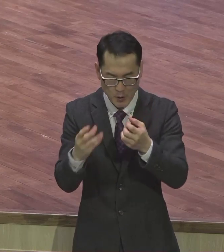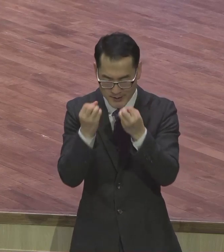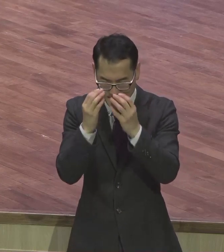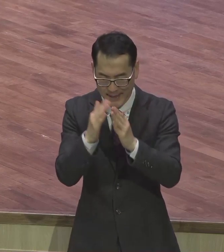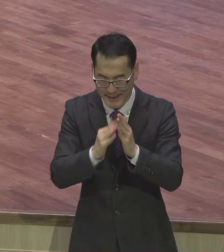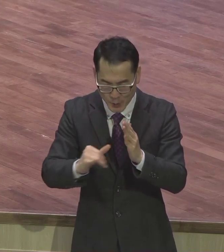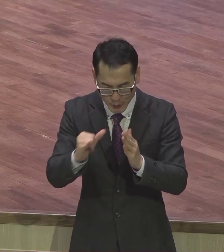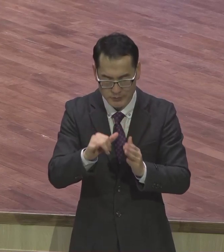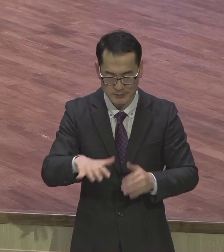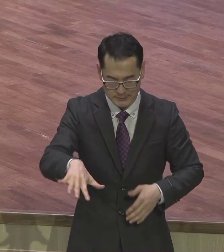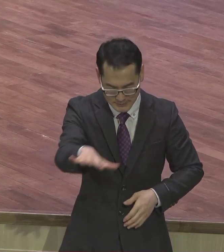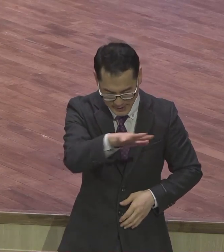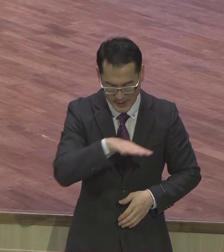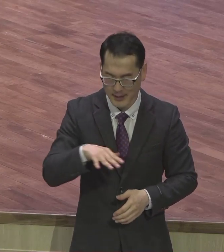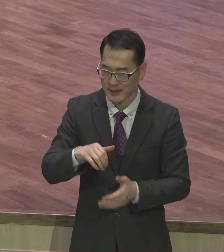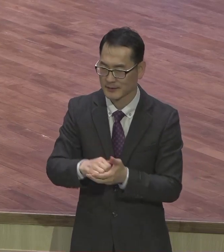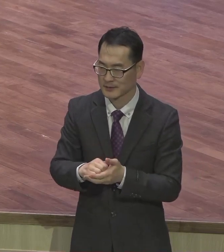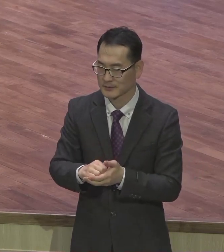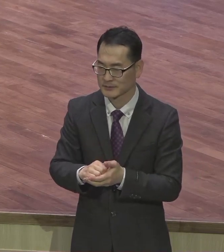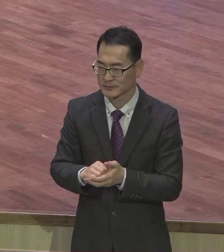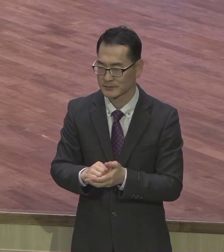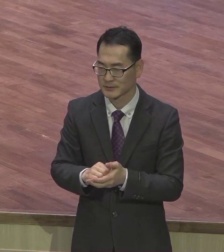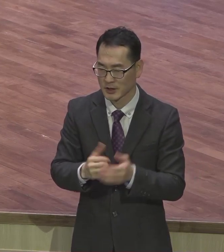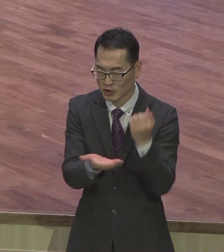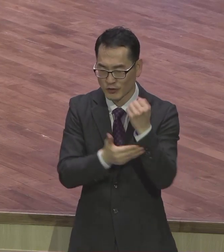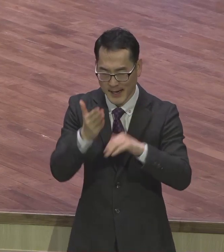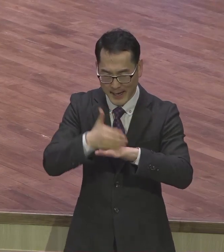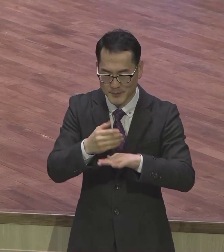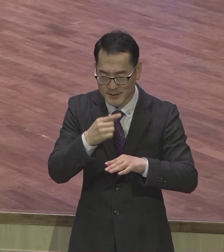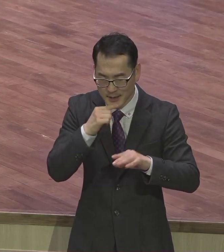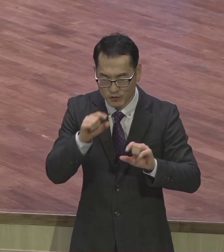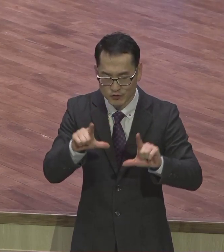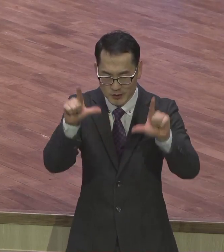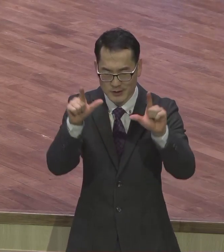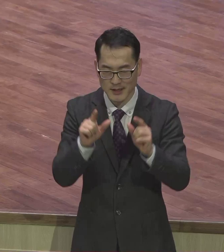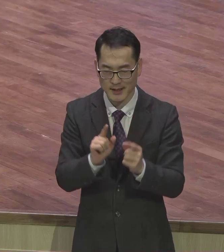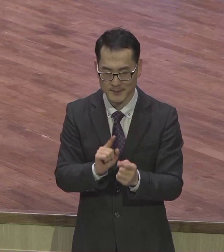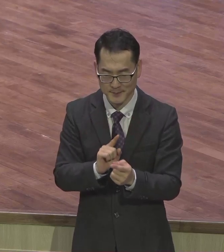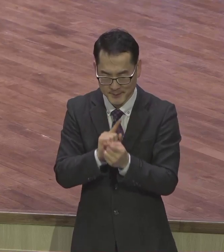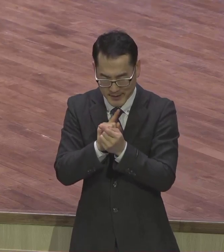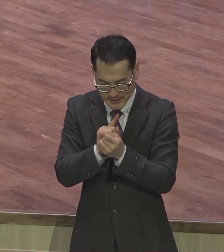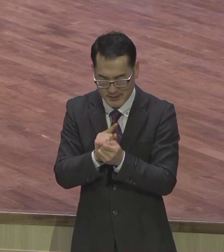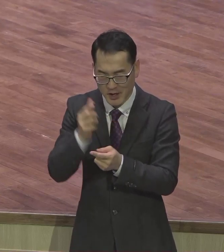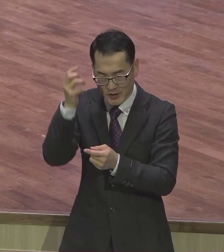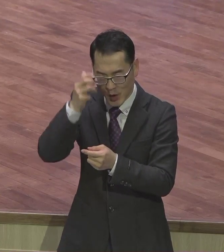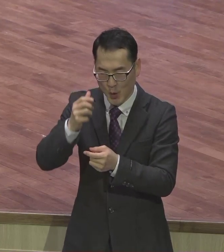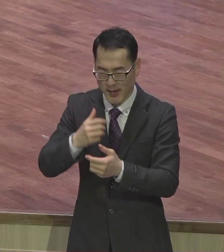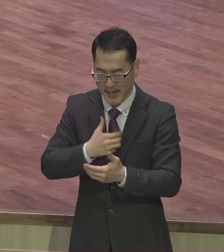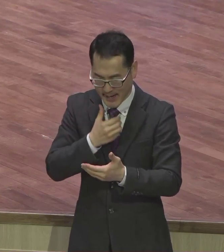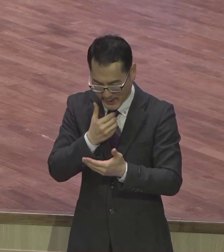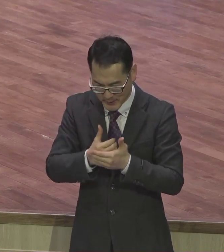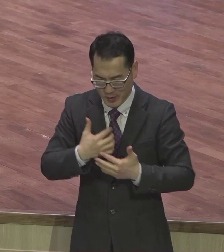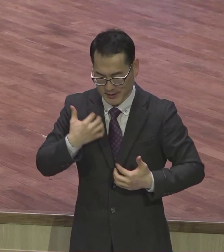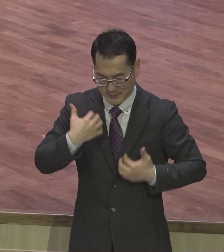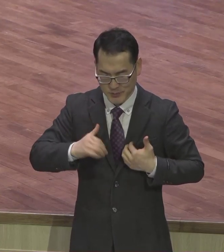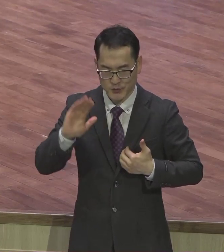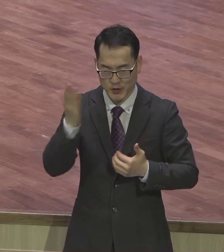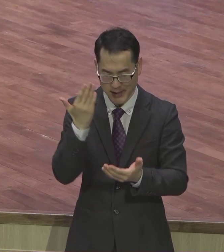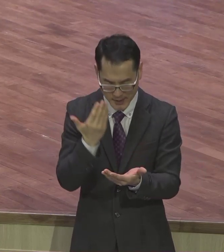영혼의 감격과 육신의 감격이 동시에 응답받는 귀한 날이 되기도와 주옵사사 감사가 이끄는